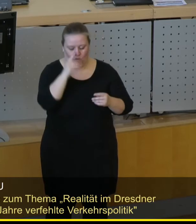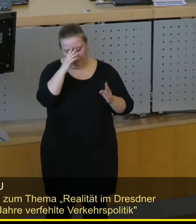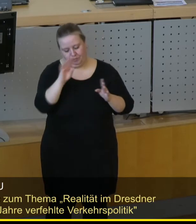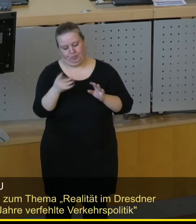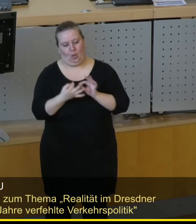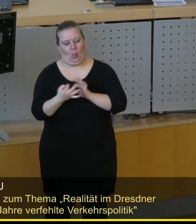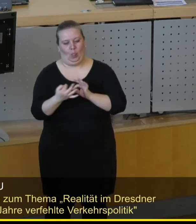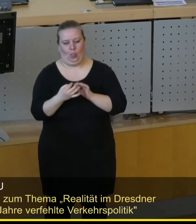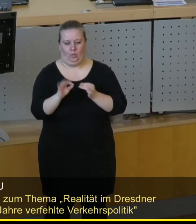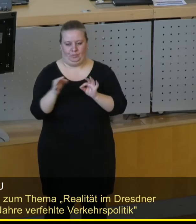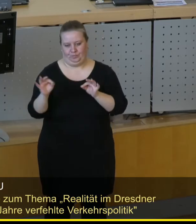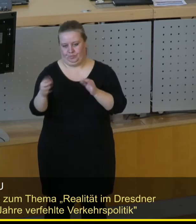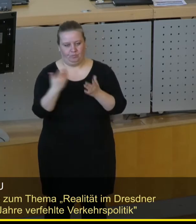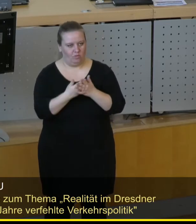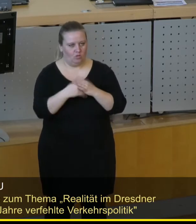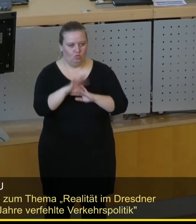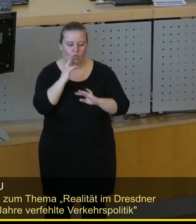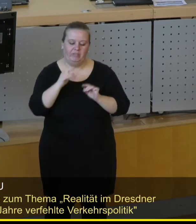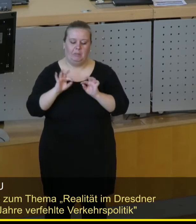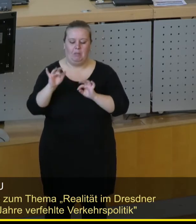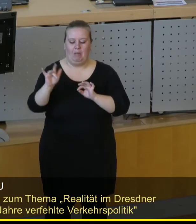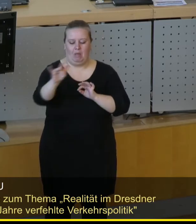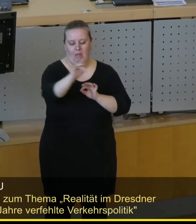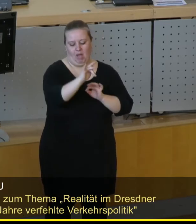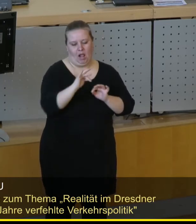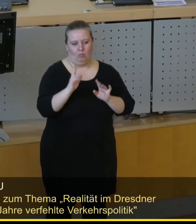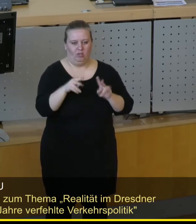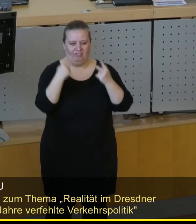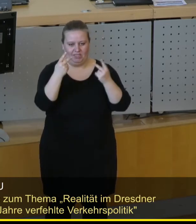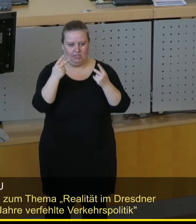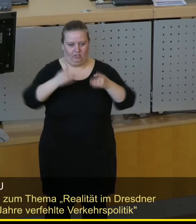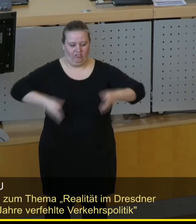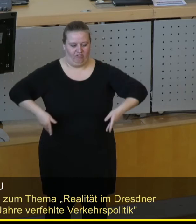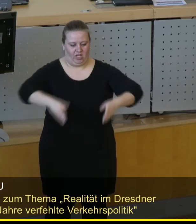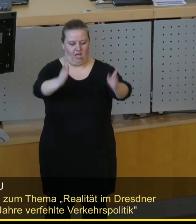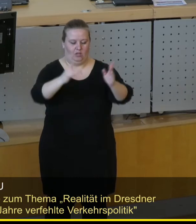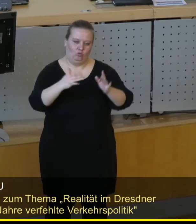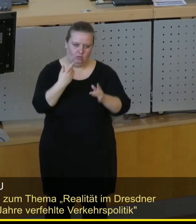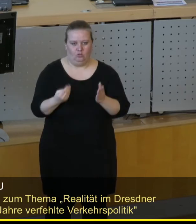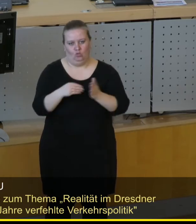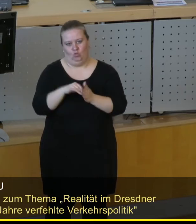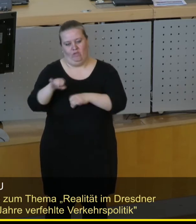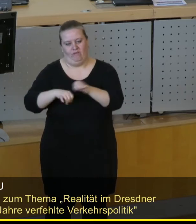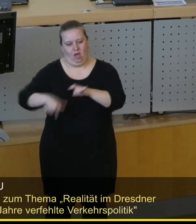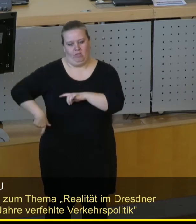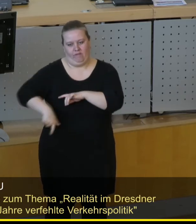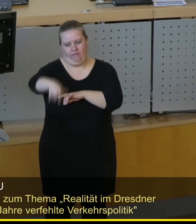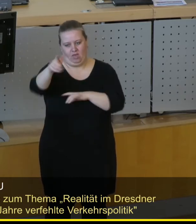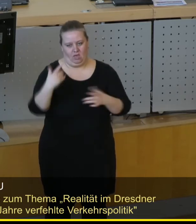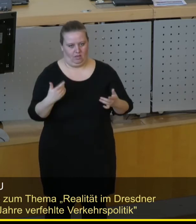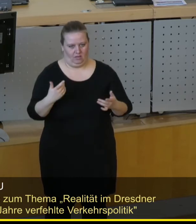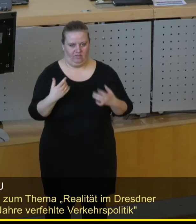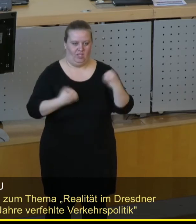Dünnbrettboherei beschäftigt in dieser Stadt und darüber nachgedacht, auf wichtigen Verkehrsachsen durch entsprechende Umorganisationen dem